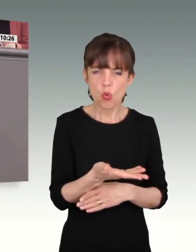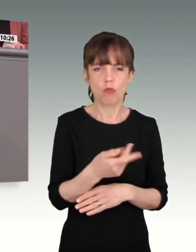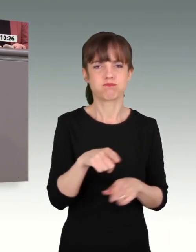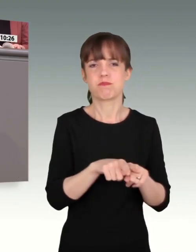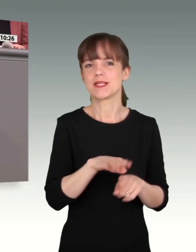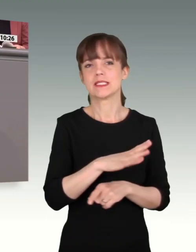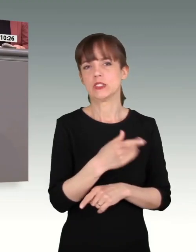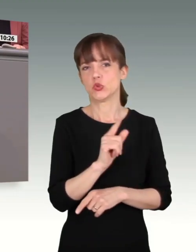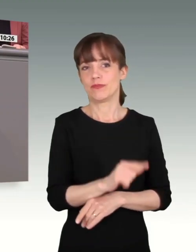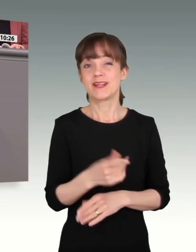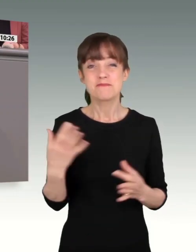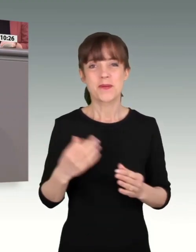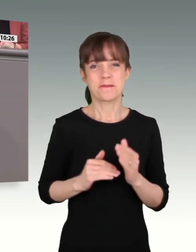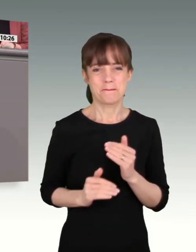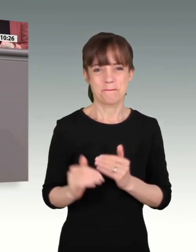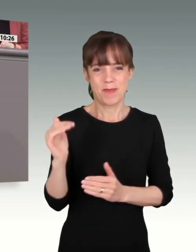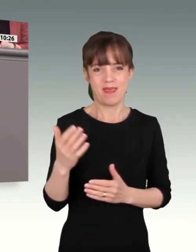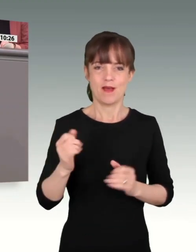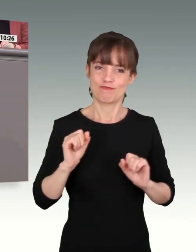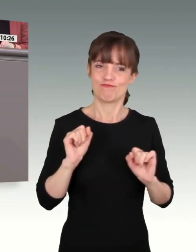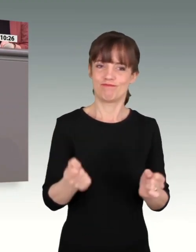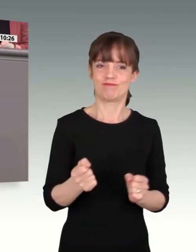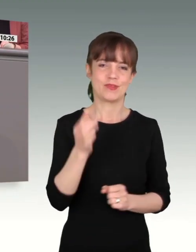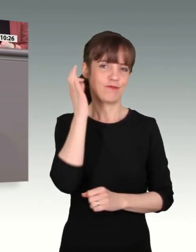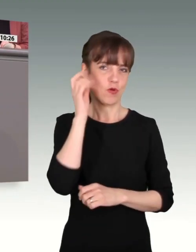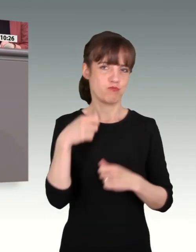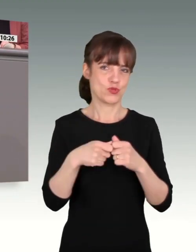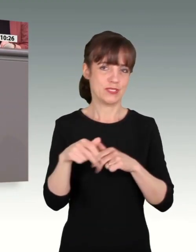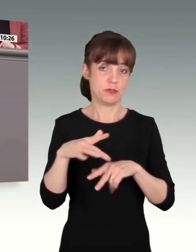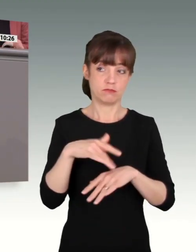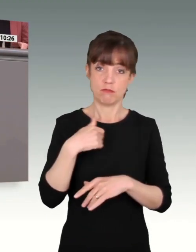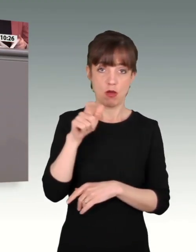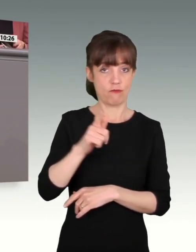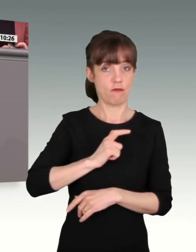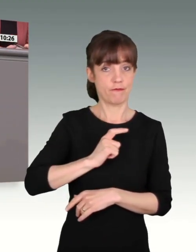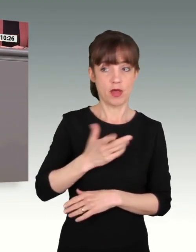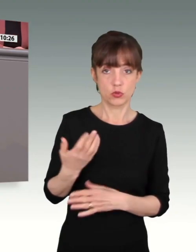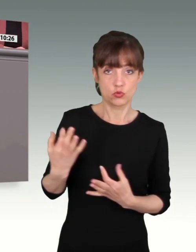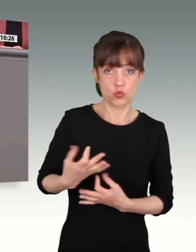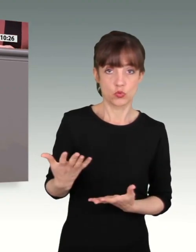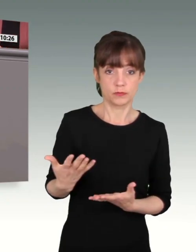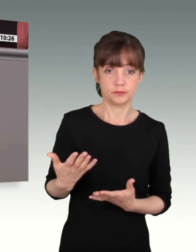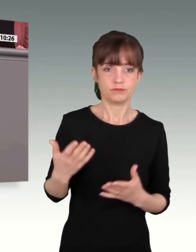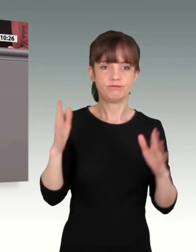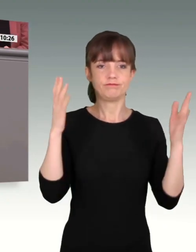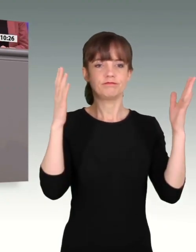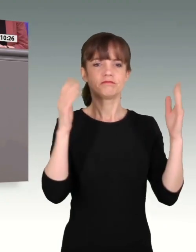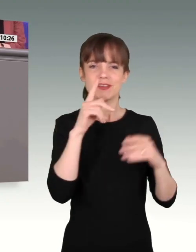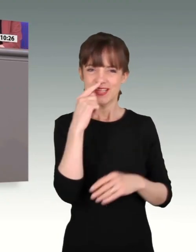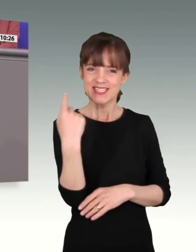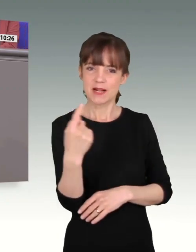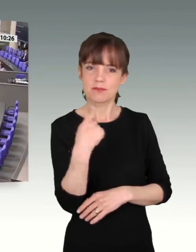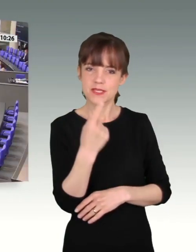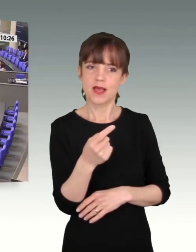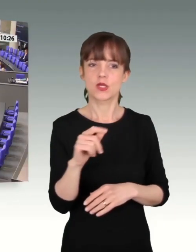braucht. Hier braucht es mehr Lahn, Frau Bundesministerin, und das erwarte ich. Und wenn Sie sagen, das Sondervermögen